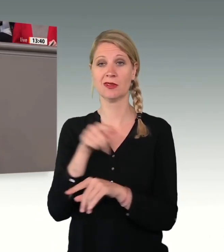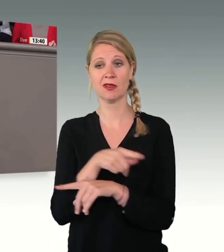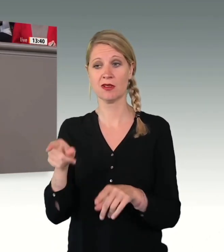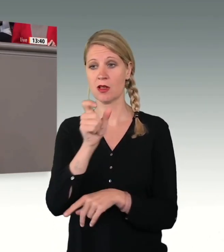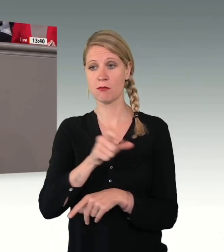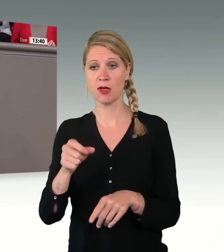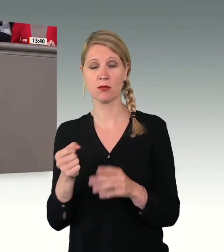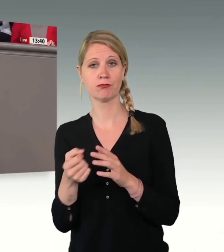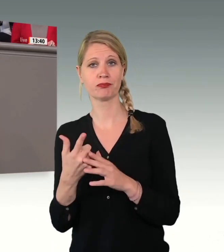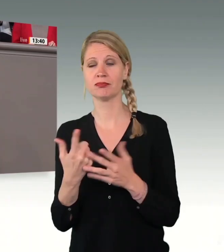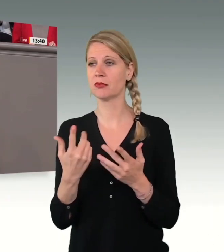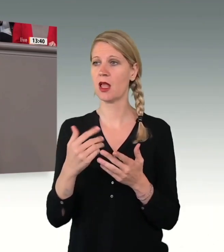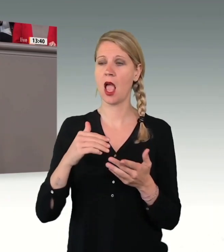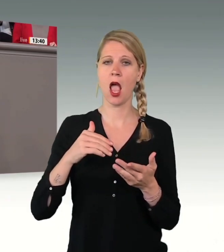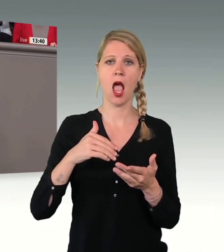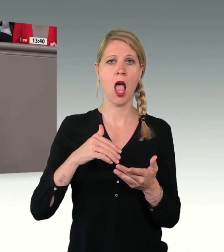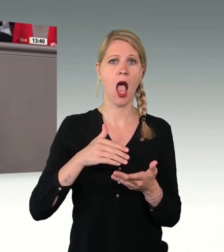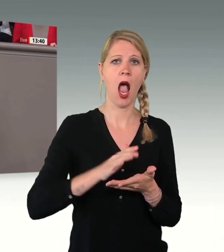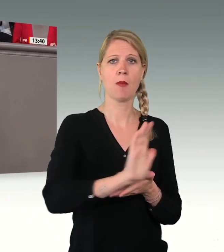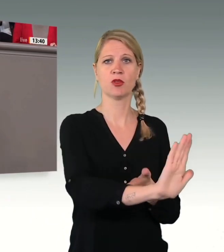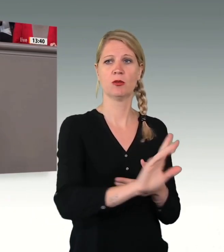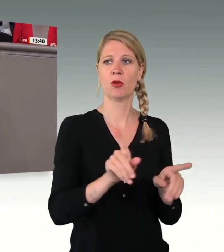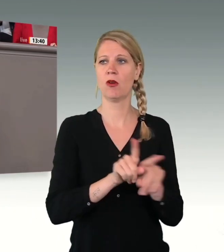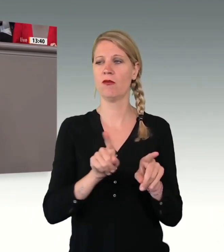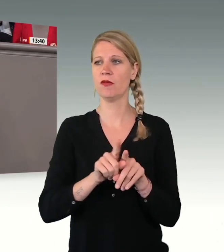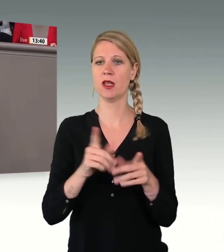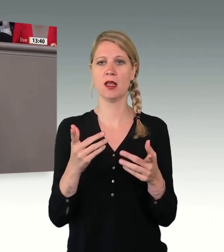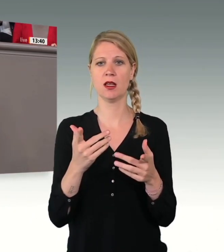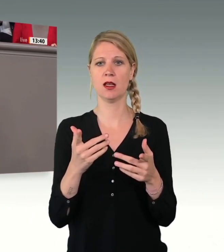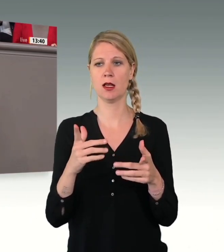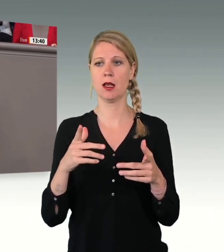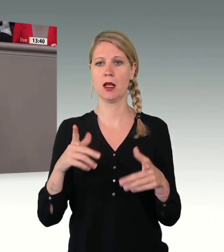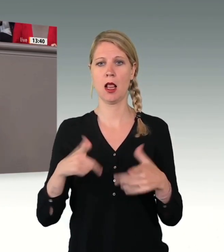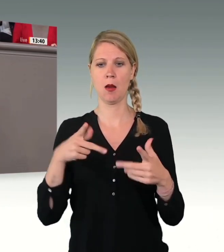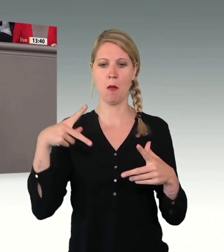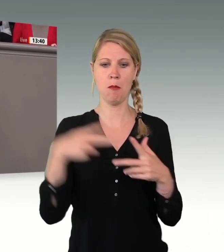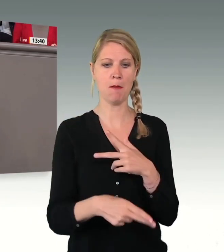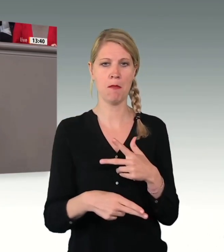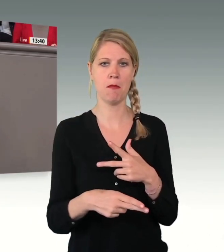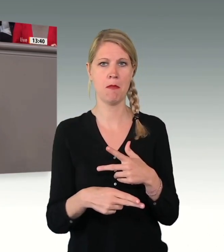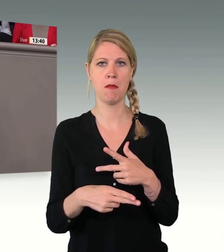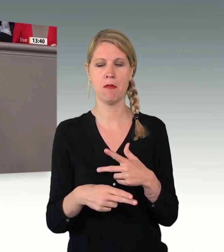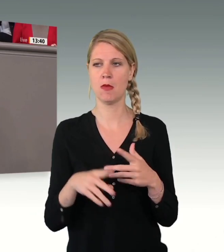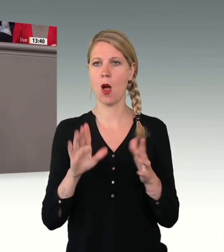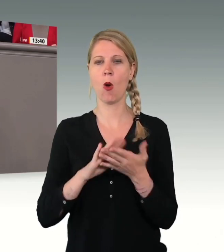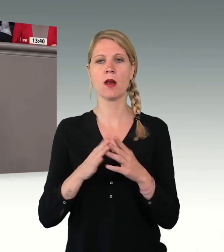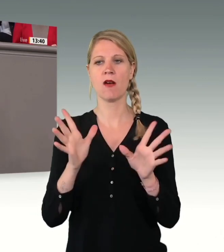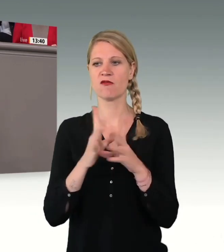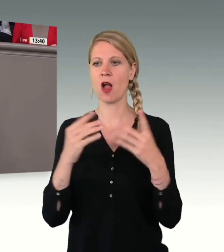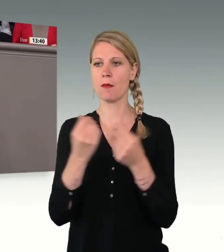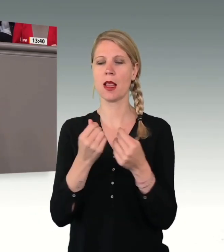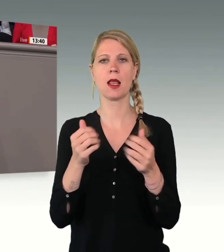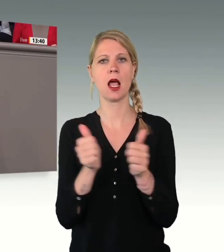Abschiebung aus ihrem Leben gerissen. Immer wieder werden auch Familienangehörige voneinander getrennt. Ich gebe Ihnen mal ein Beispiel.